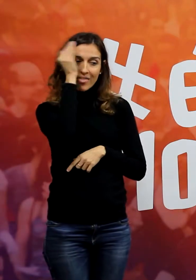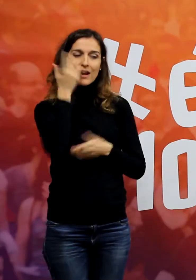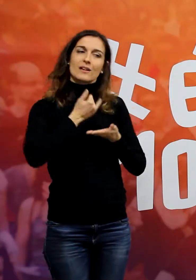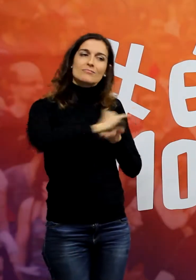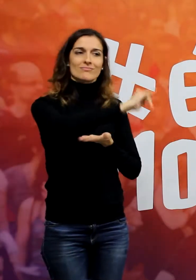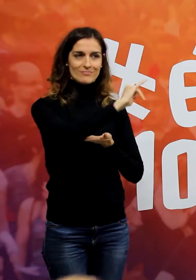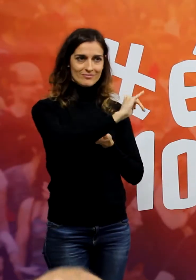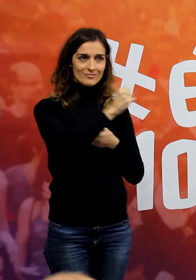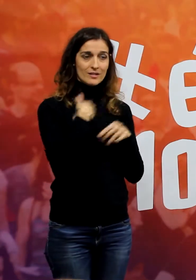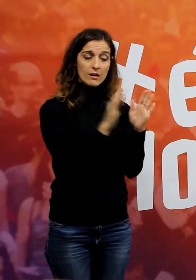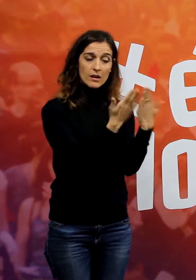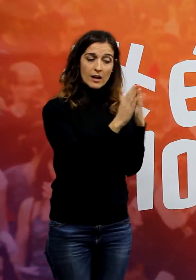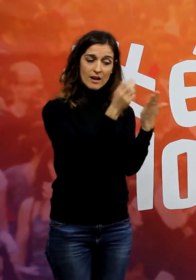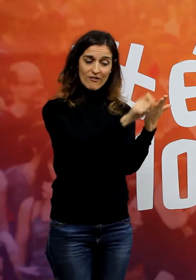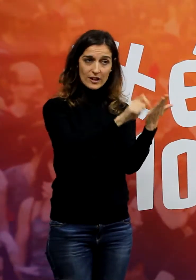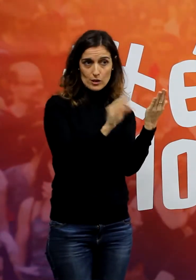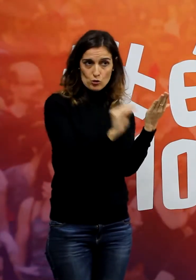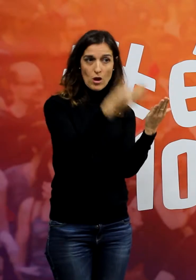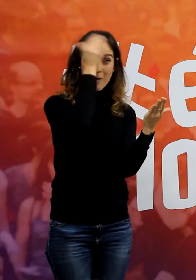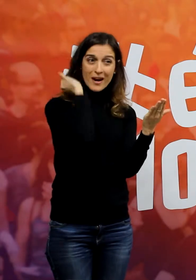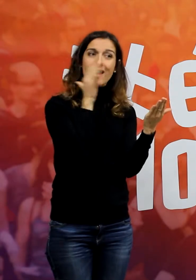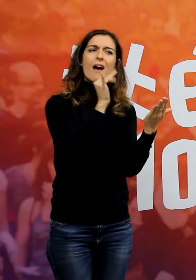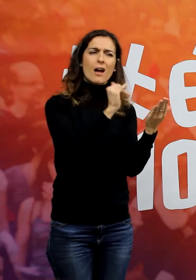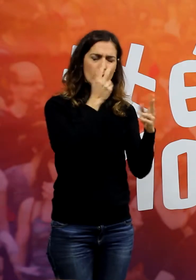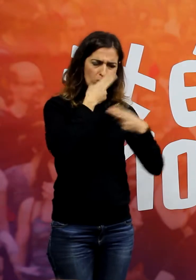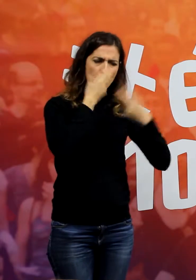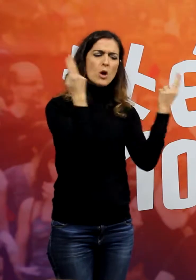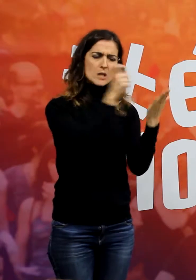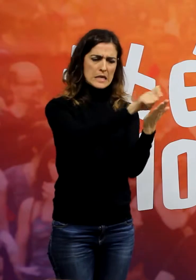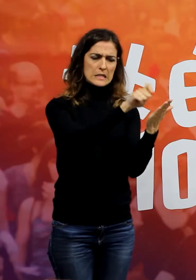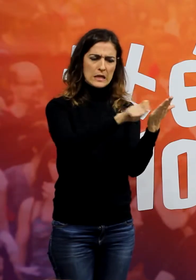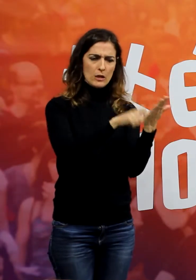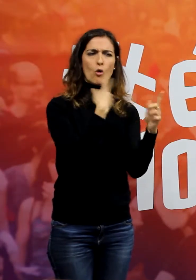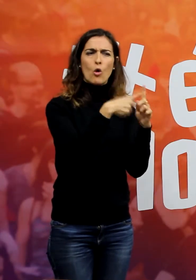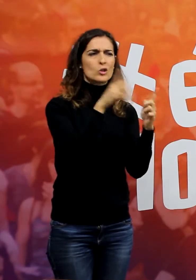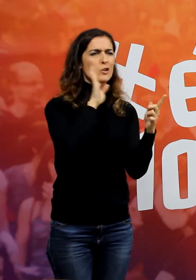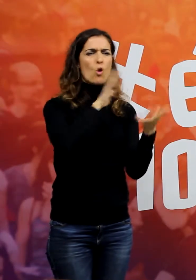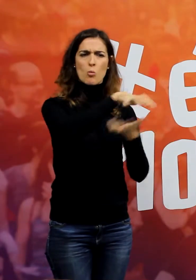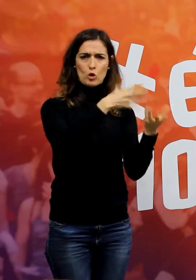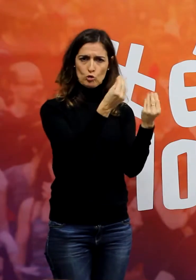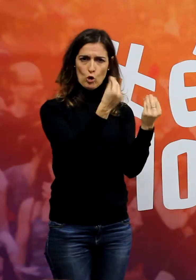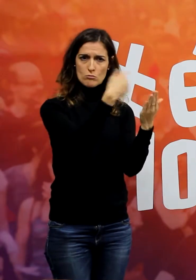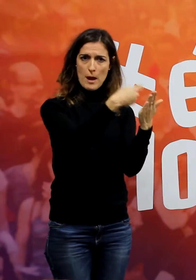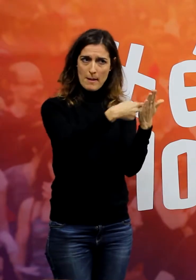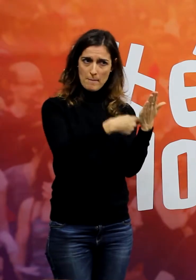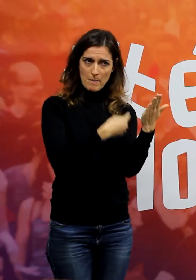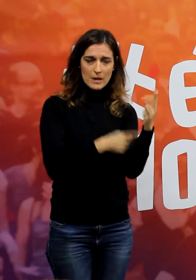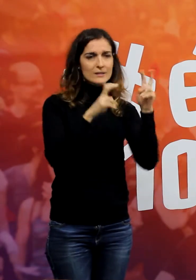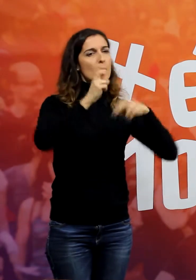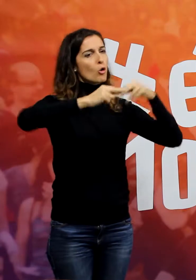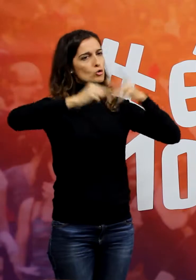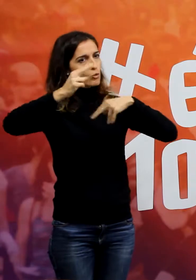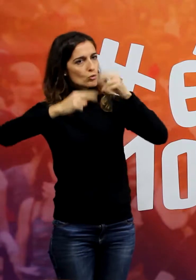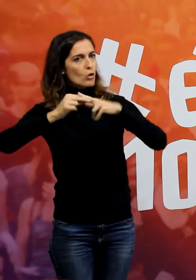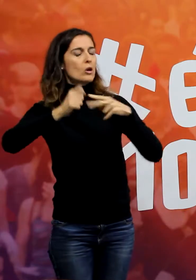Bárcenas està el testimoni escrit de totes les trapisoneries que han fet i de totes les constructores i grans